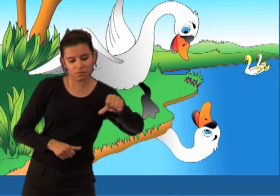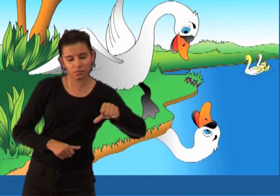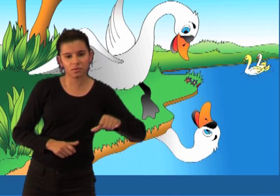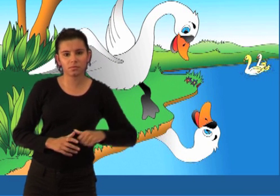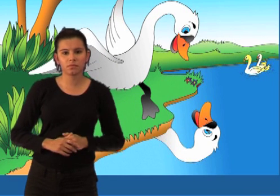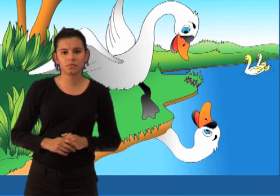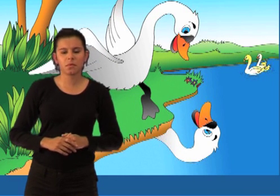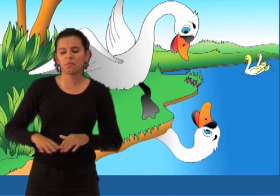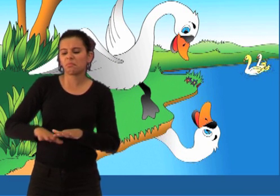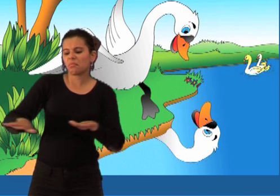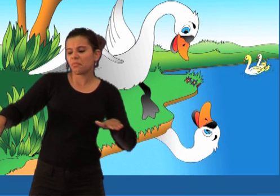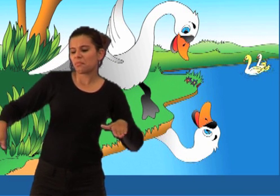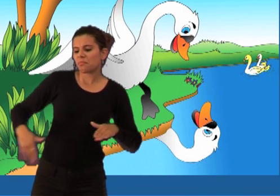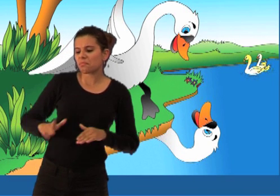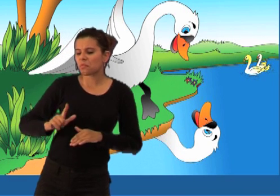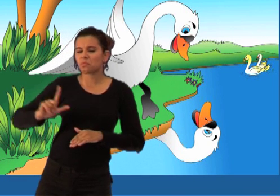labudovi kojima se toliko divio.